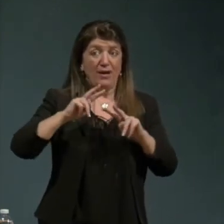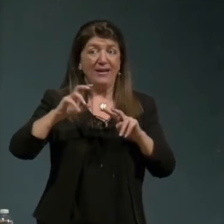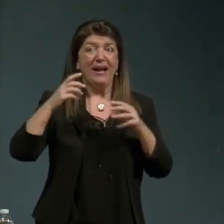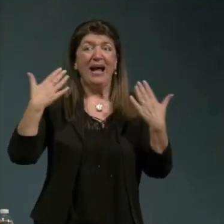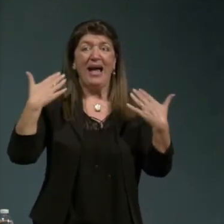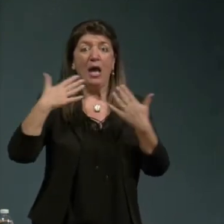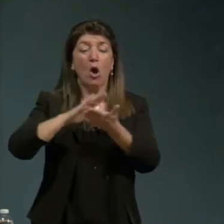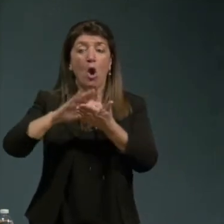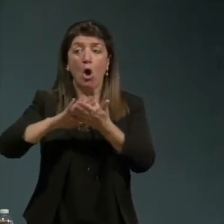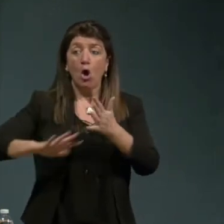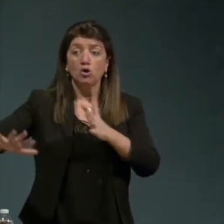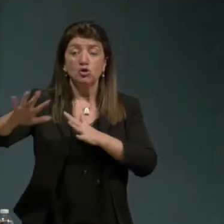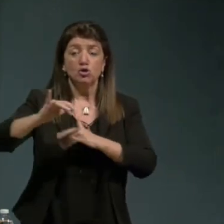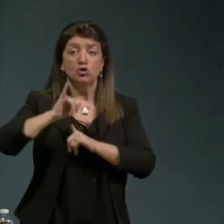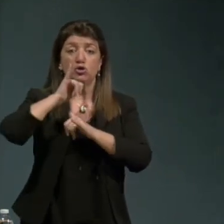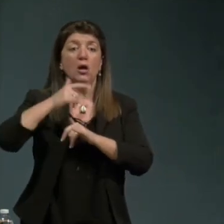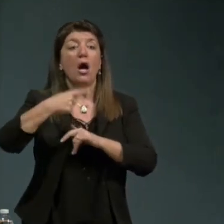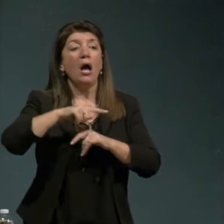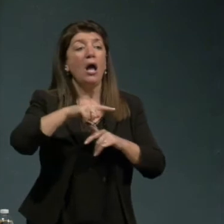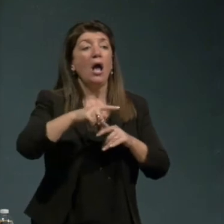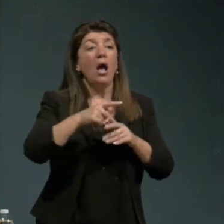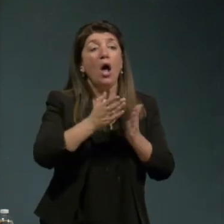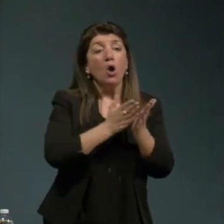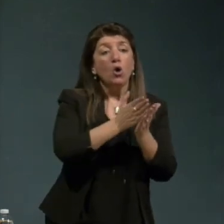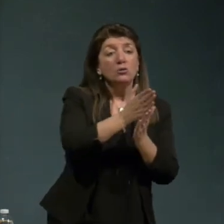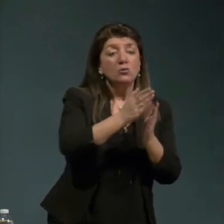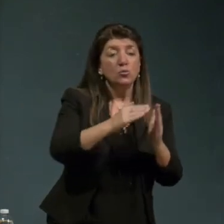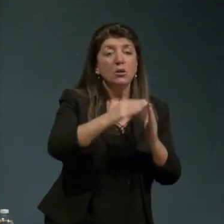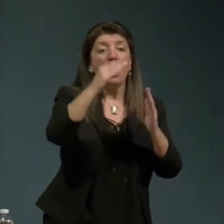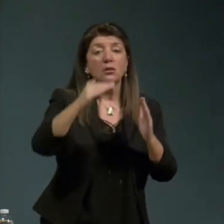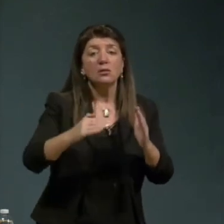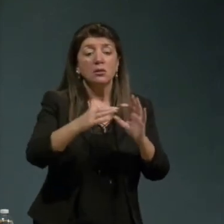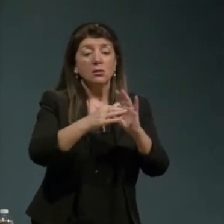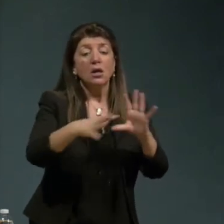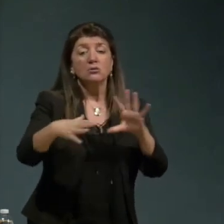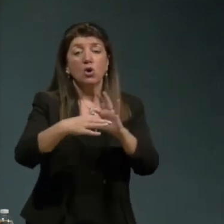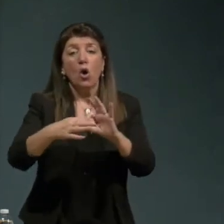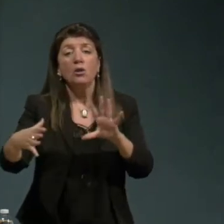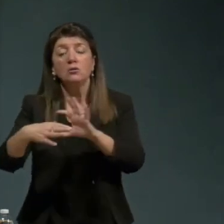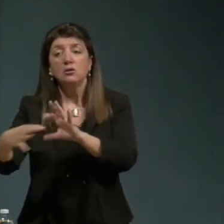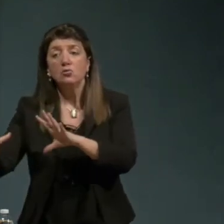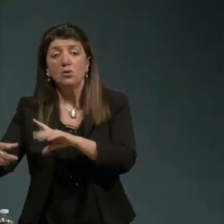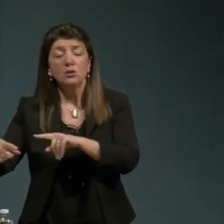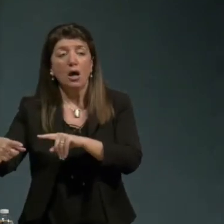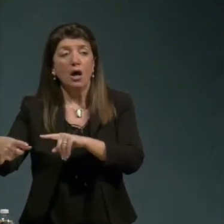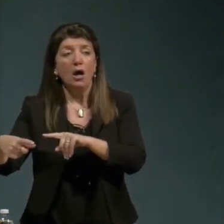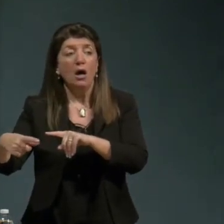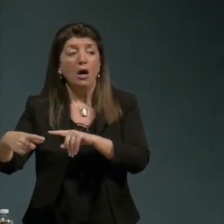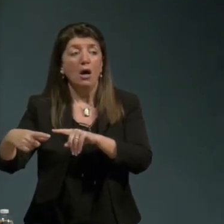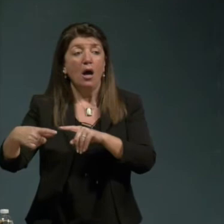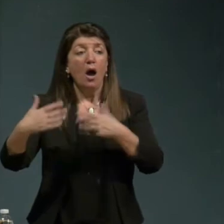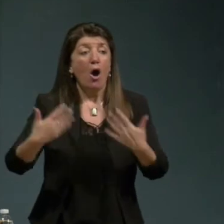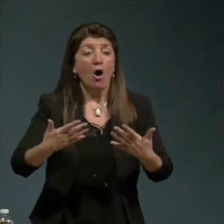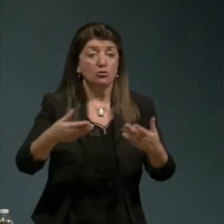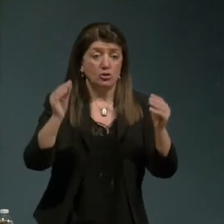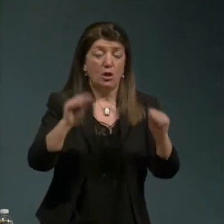e discontinuità con lo che arriva oggi e lo che è arrivato il maggio 68